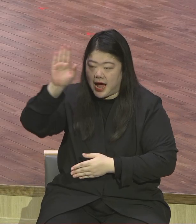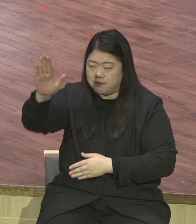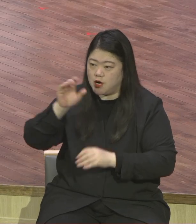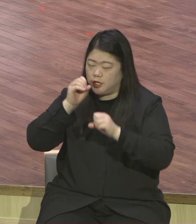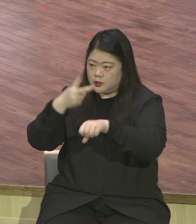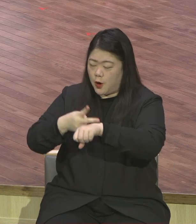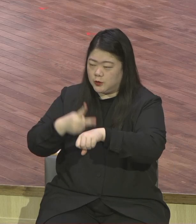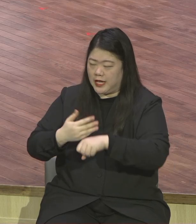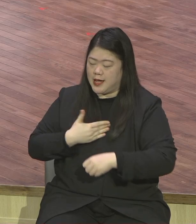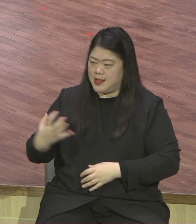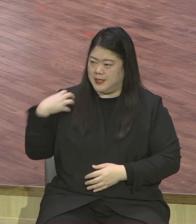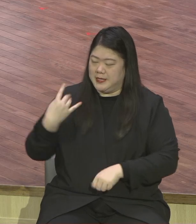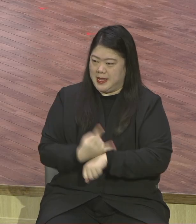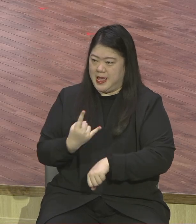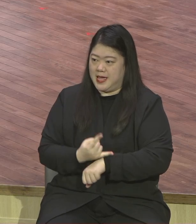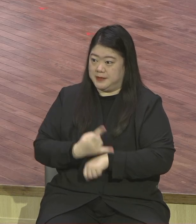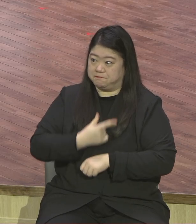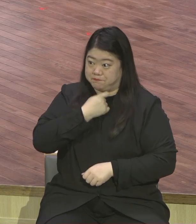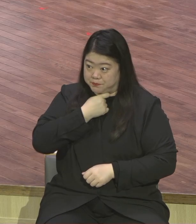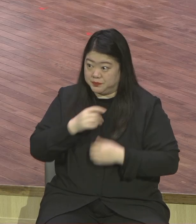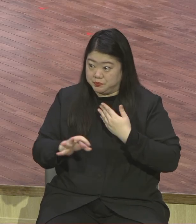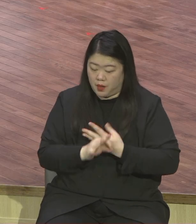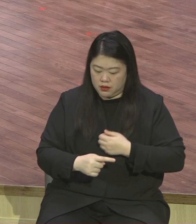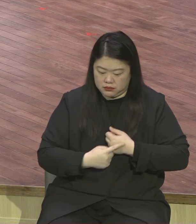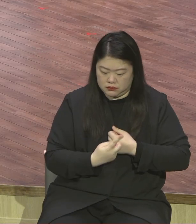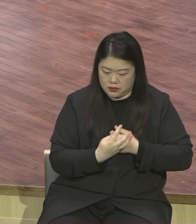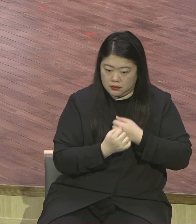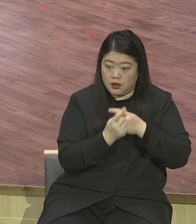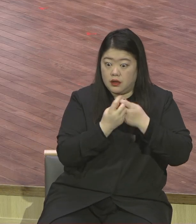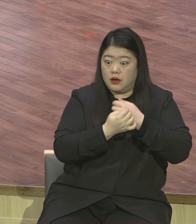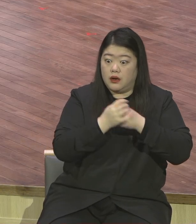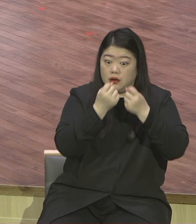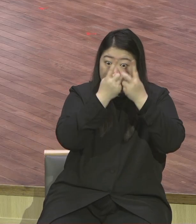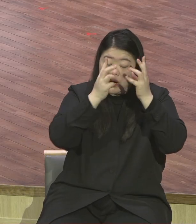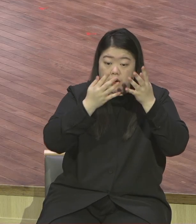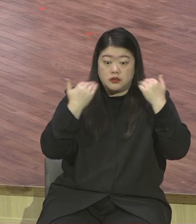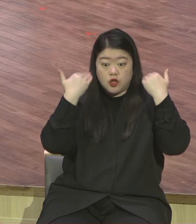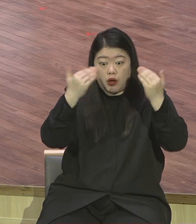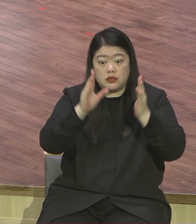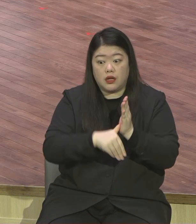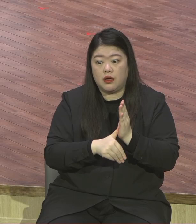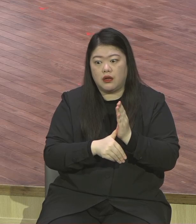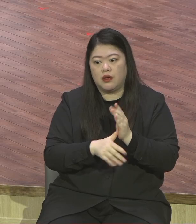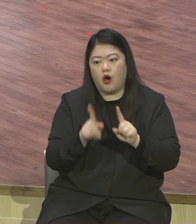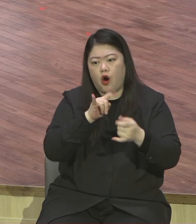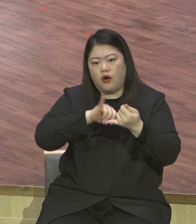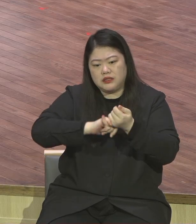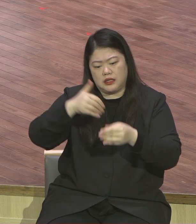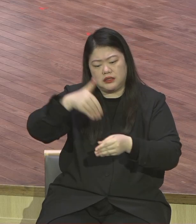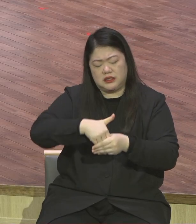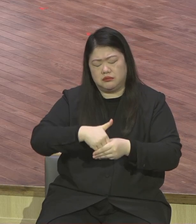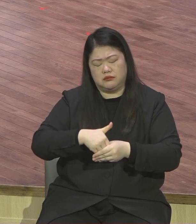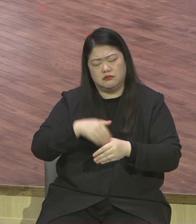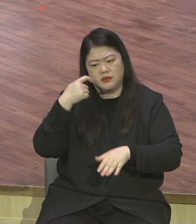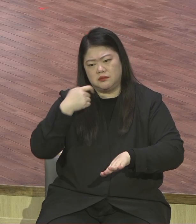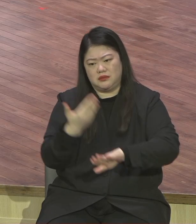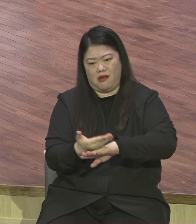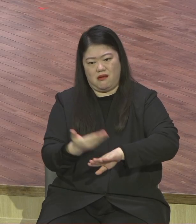엄청난데 언약 잡고 아이들은 삐체자주로 쫙 어데 건드립니까 언약 잡고